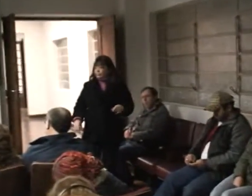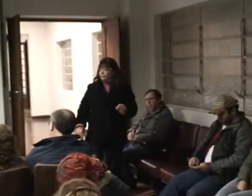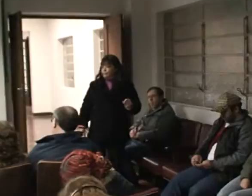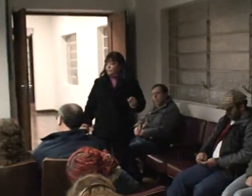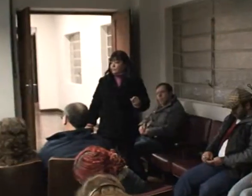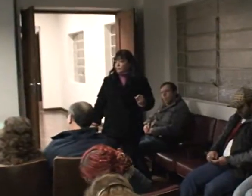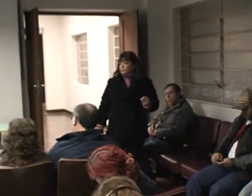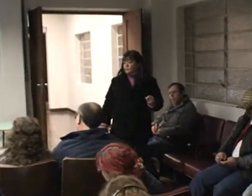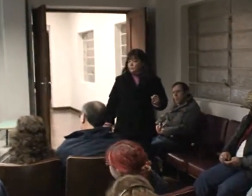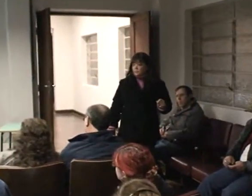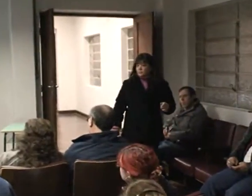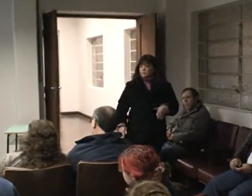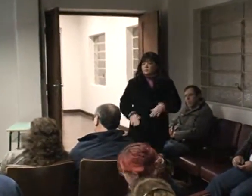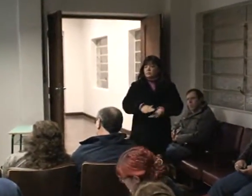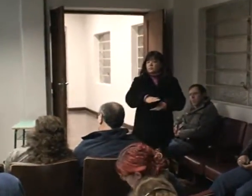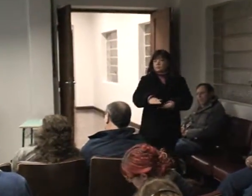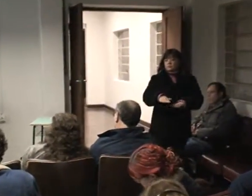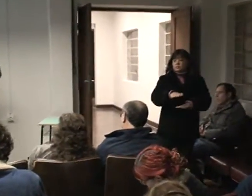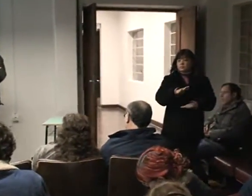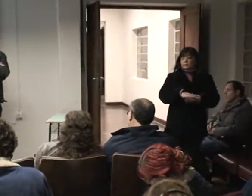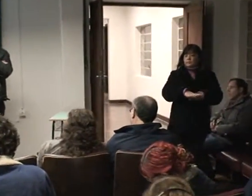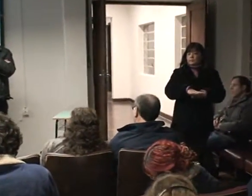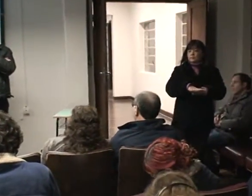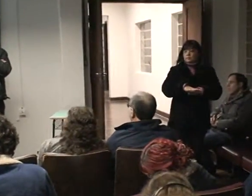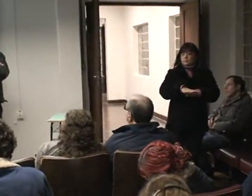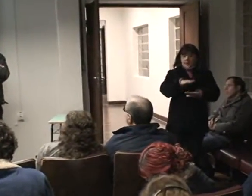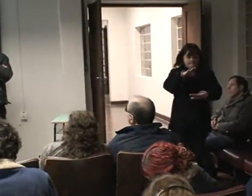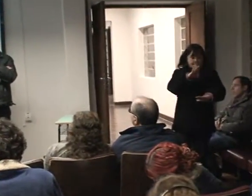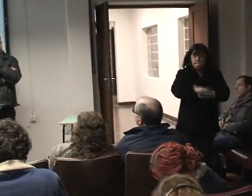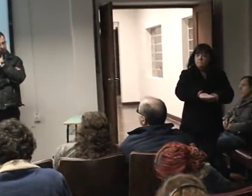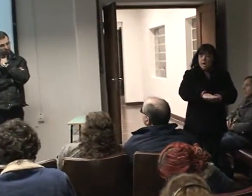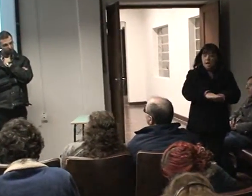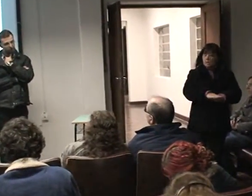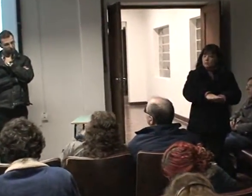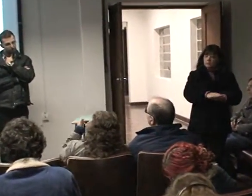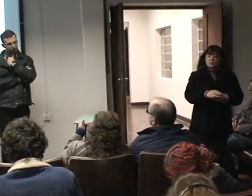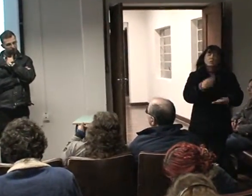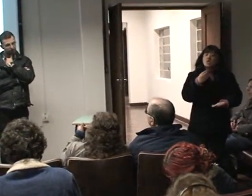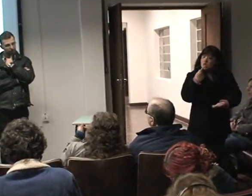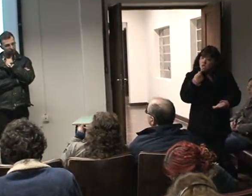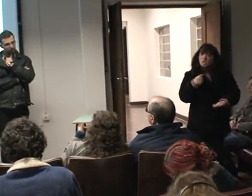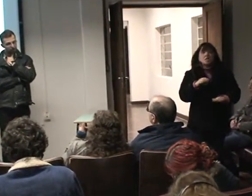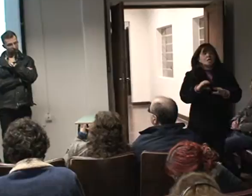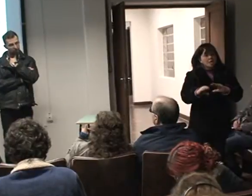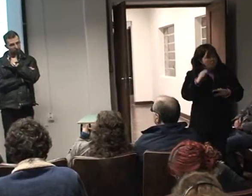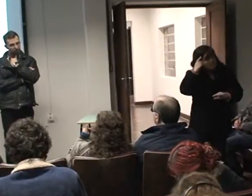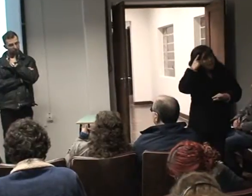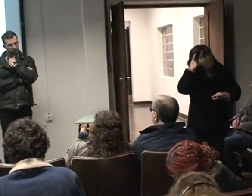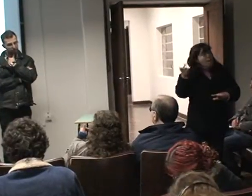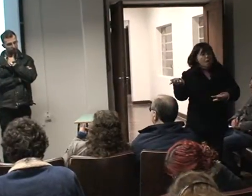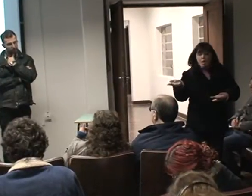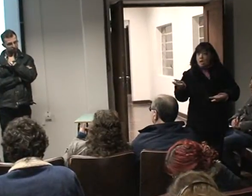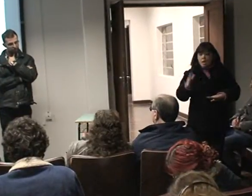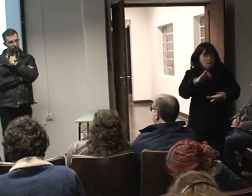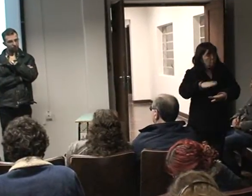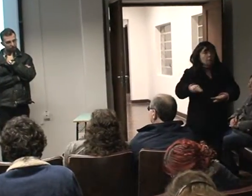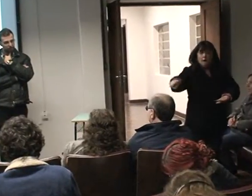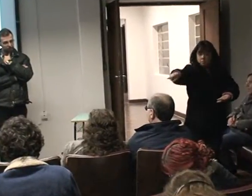base que está usufruindo, que está usando o sistema. Porque muitas vezes quem está lá em cima, representando a sua presença, não utiliza.